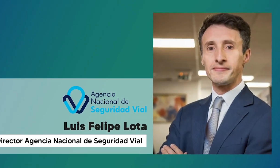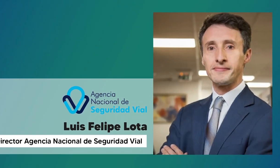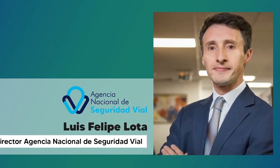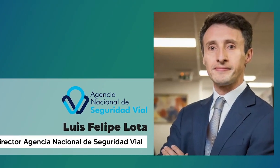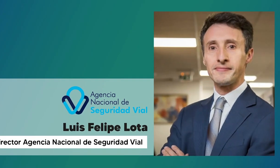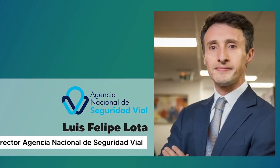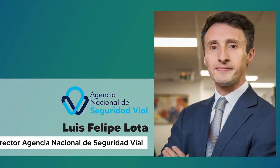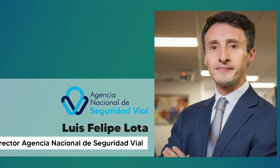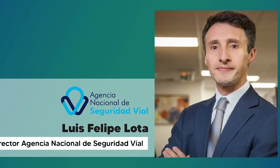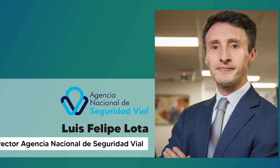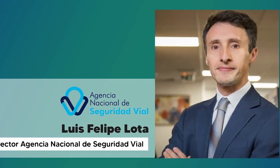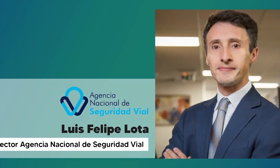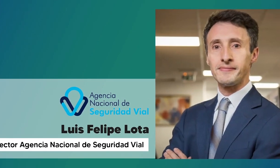Agencia Nacional de Seguridad Vial.